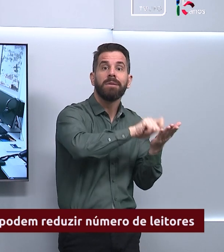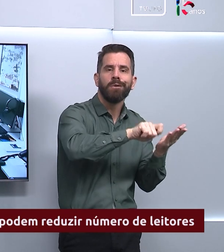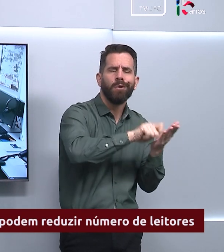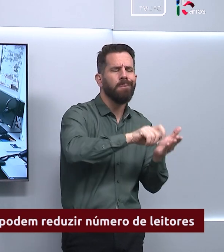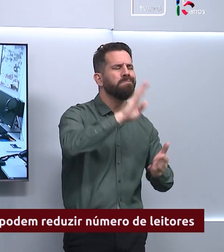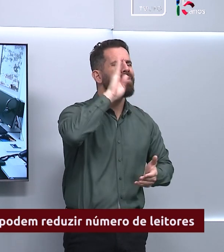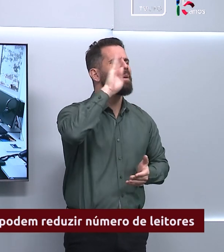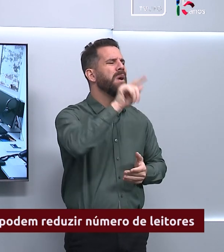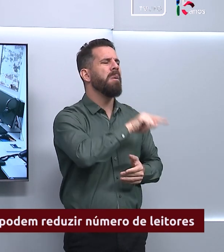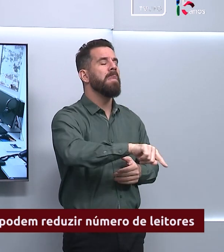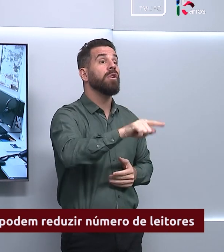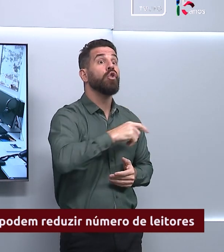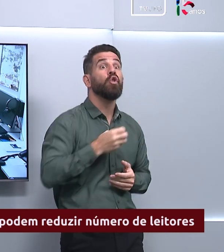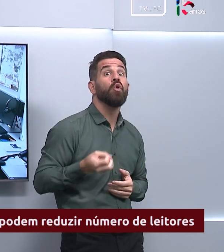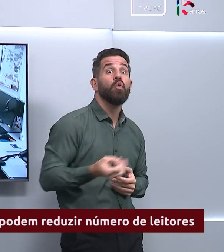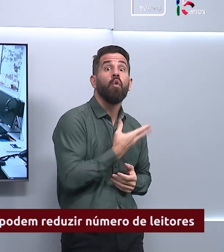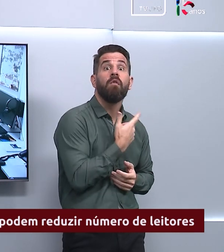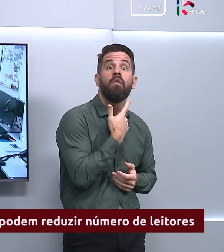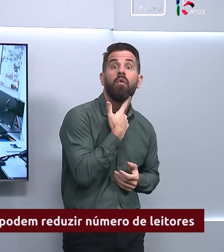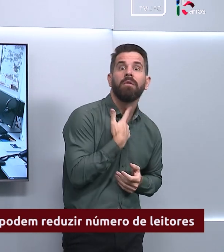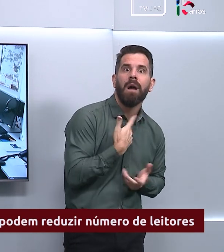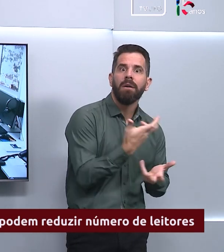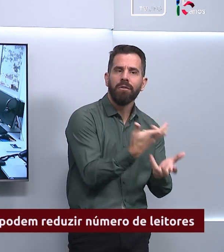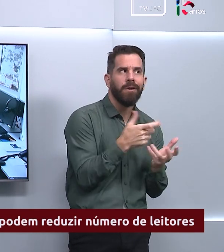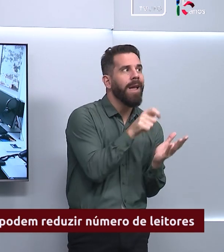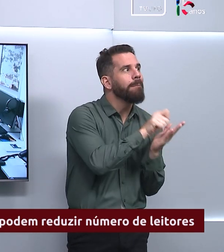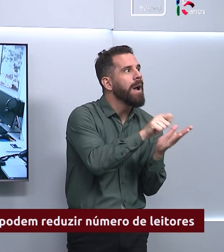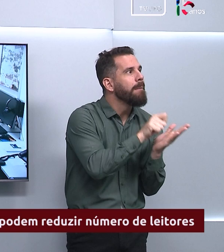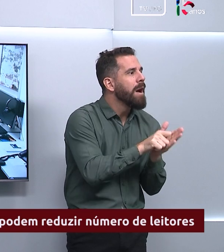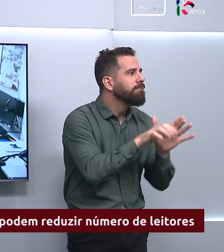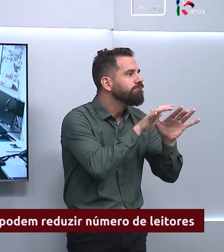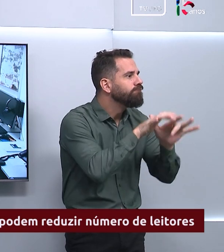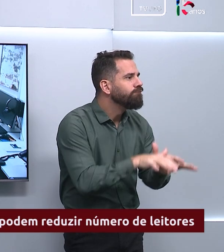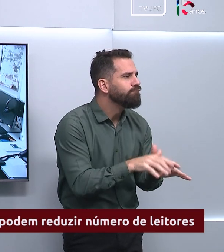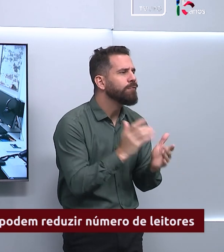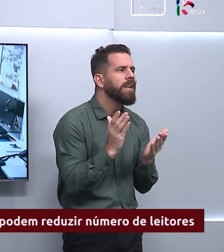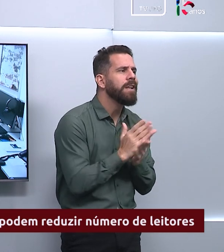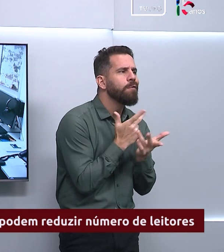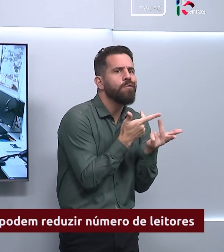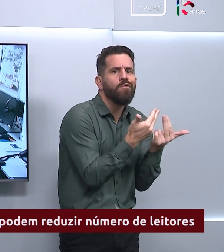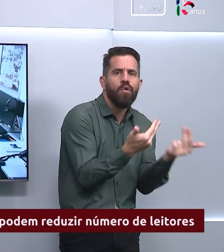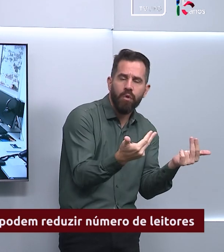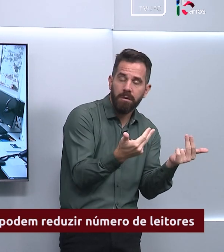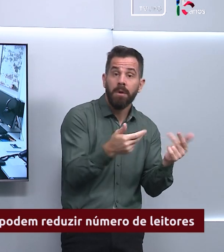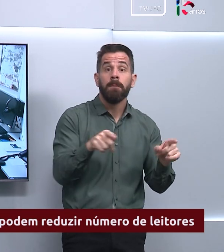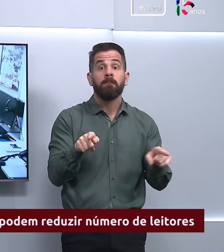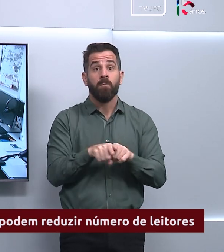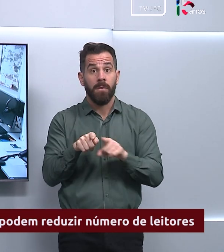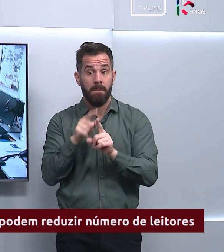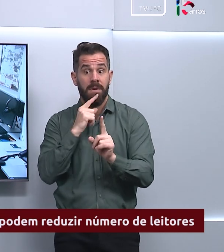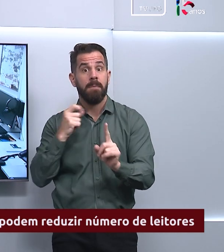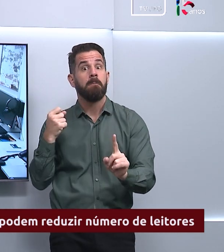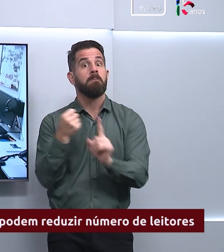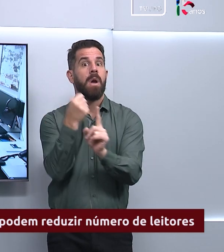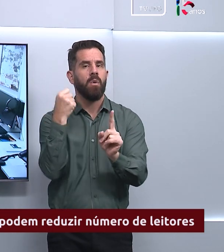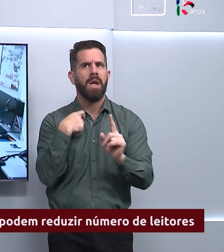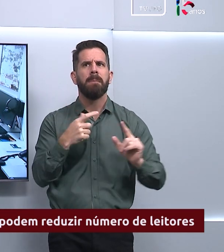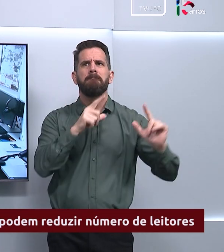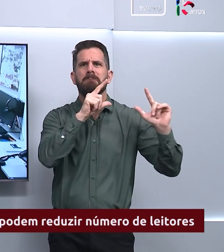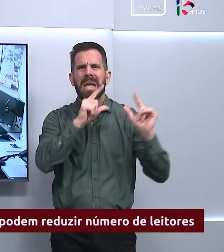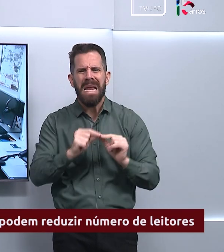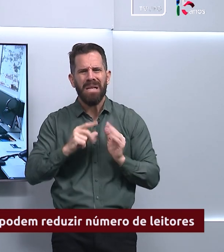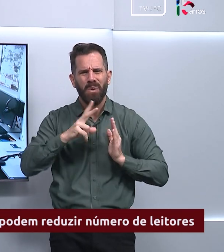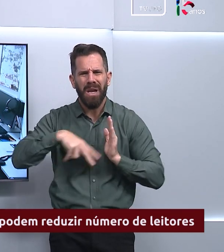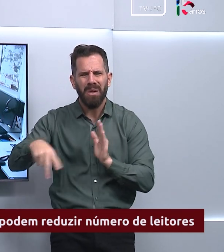Além dos impactos gerados para escritores no Brasil, a diminuição de número de leitores também tem aspectos